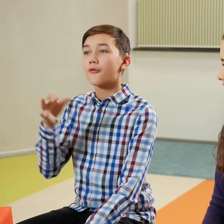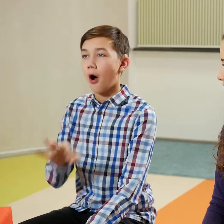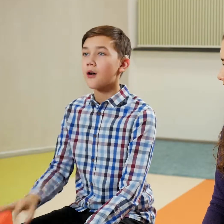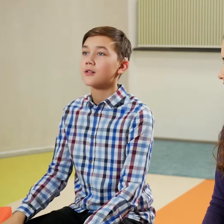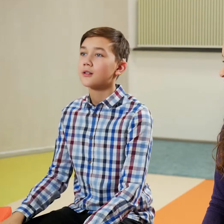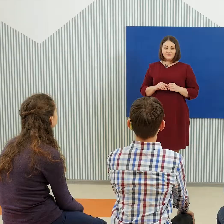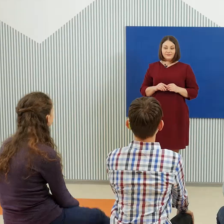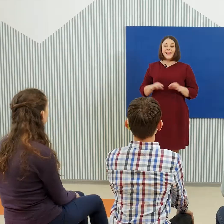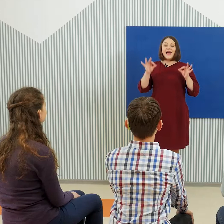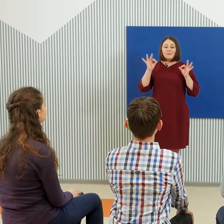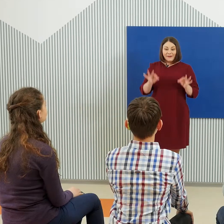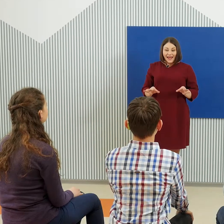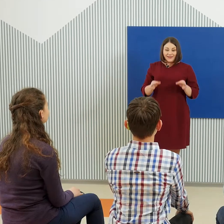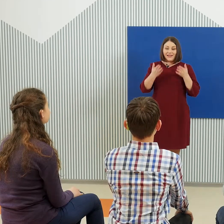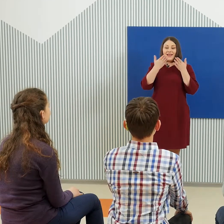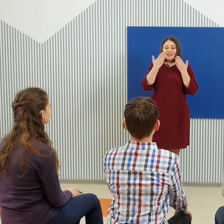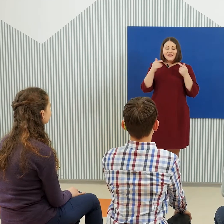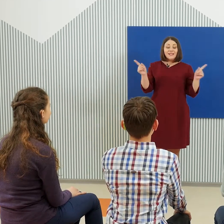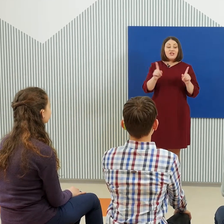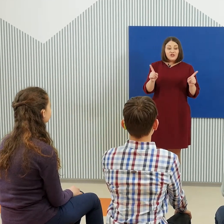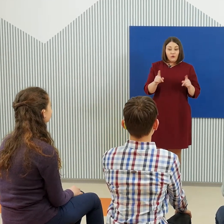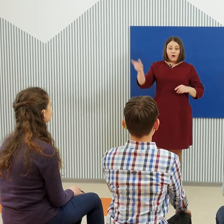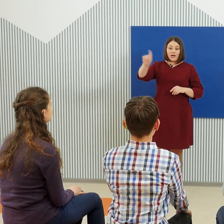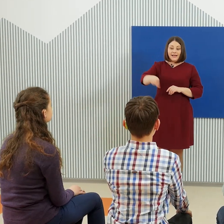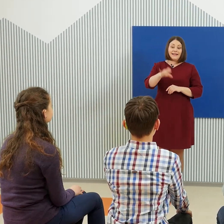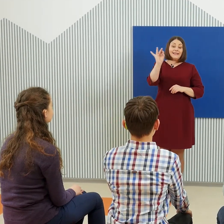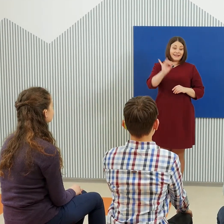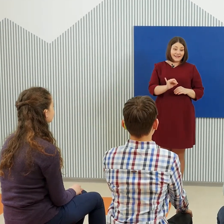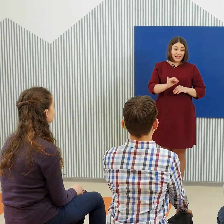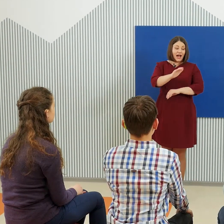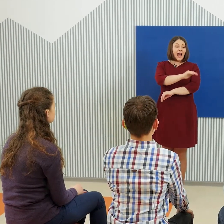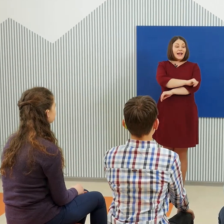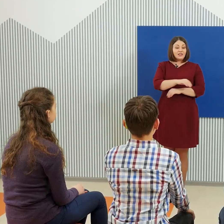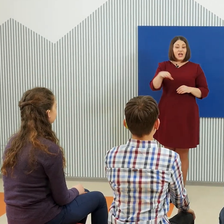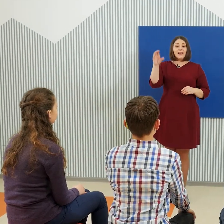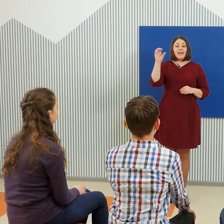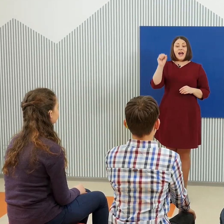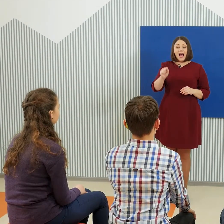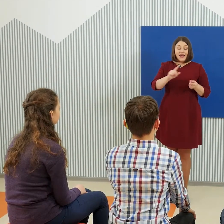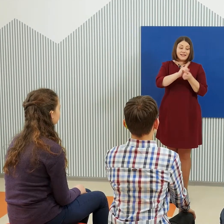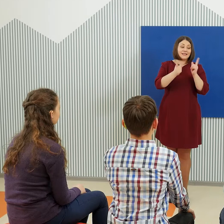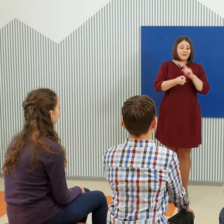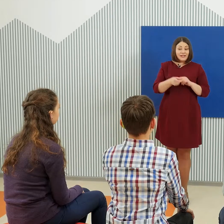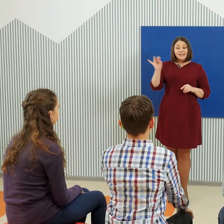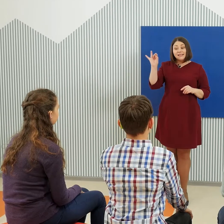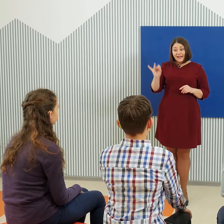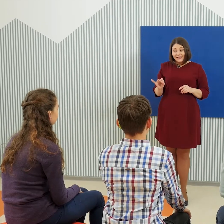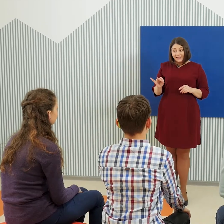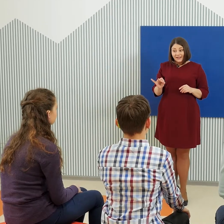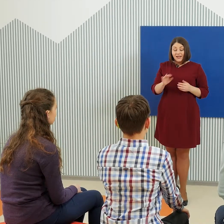Правильно! Правильно! чего! Реке окончание «а» изменилось на «и».